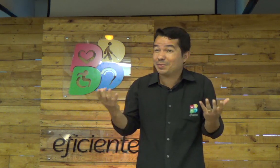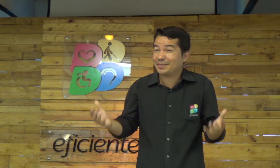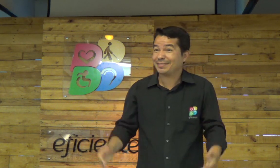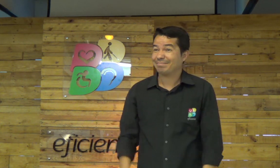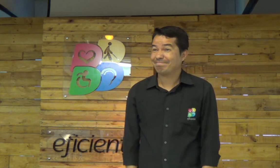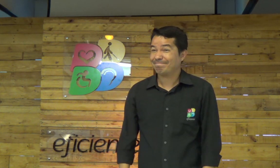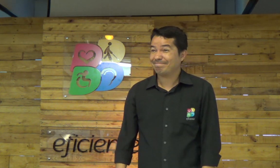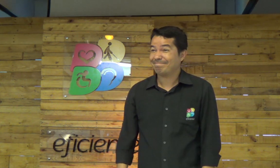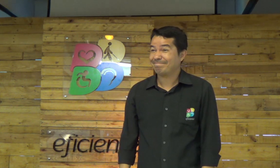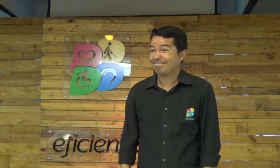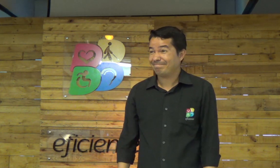Como?